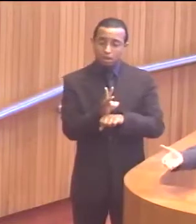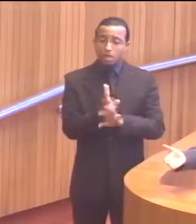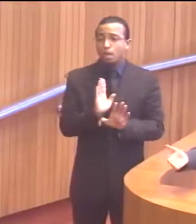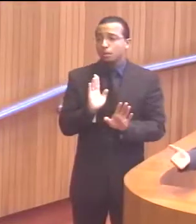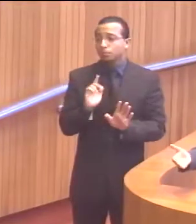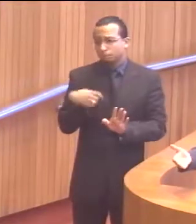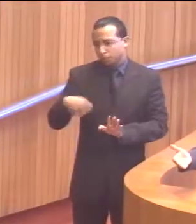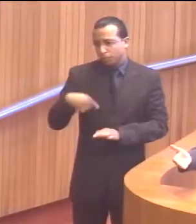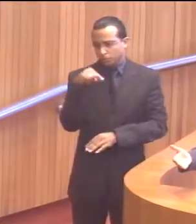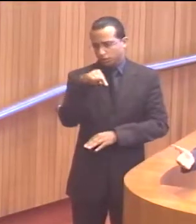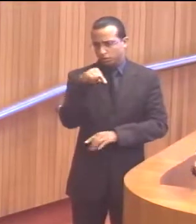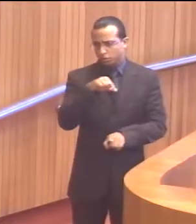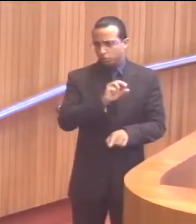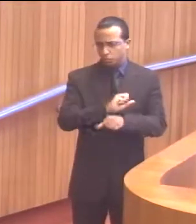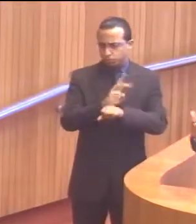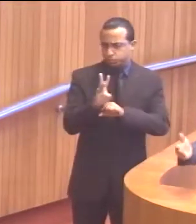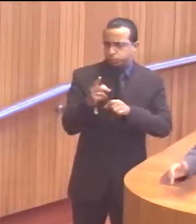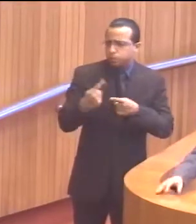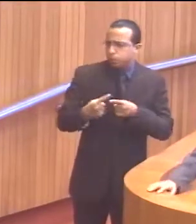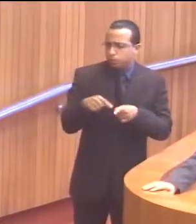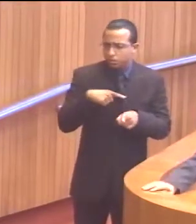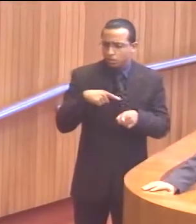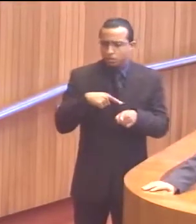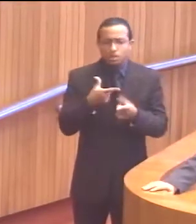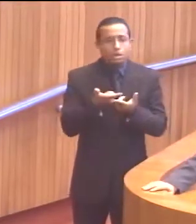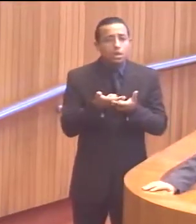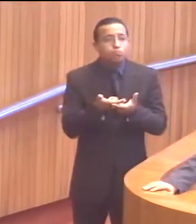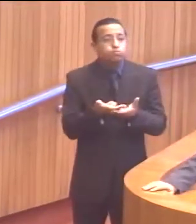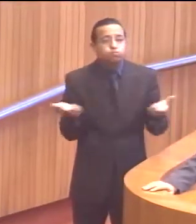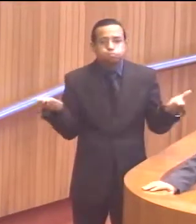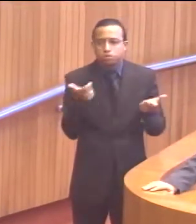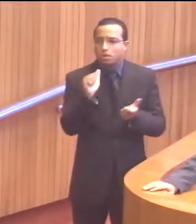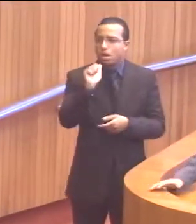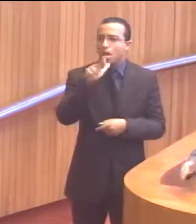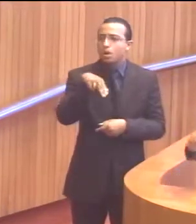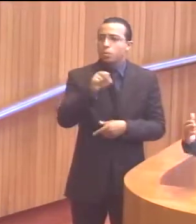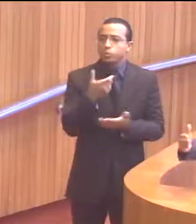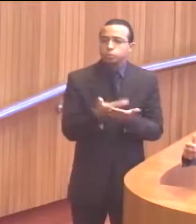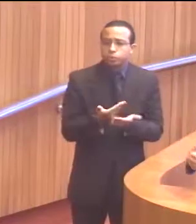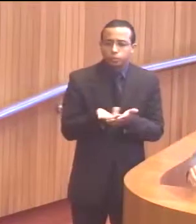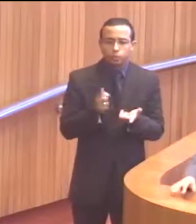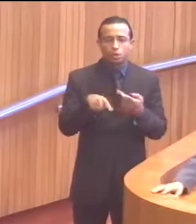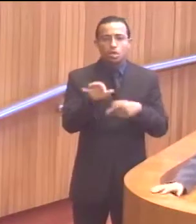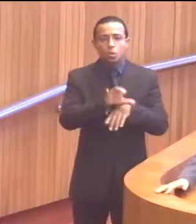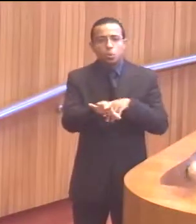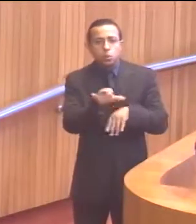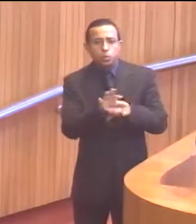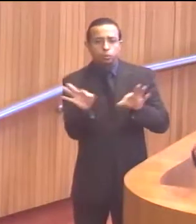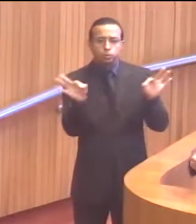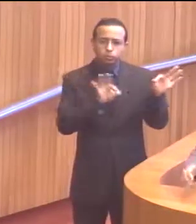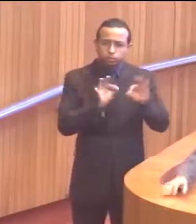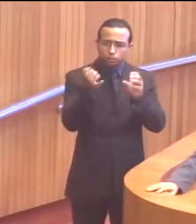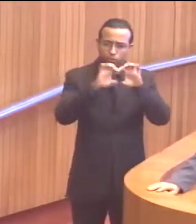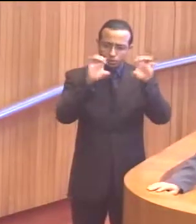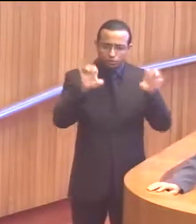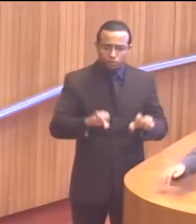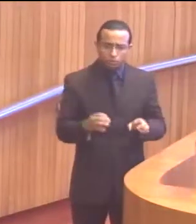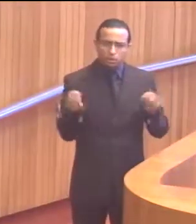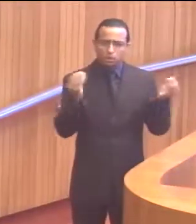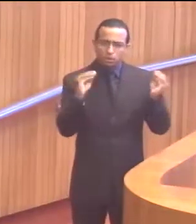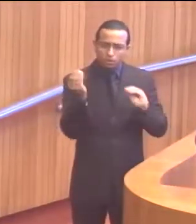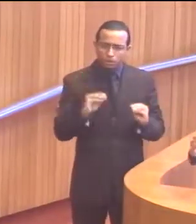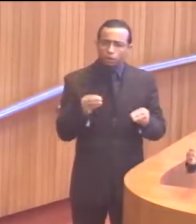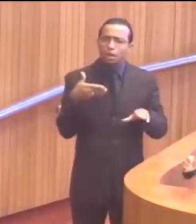Deveria ser a UEMA, onde nós temos uma quantidade imensa de alunos, de cursos estruturados, cursos